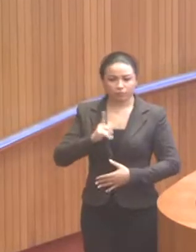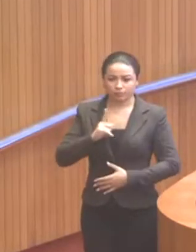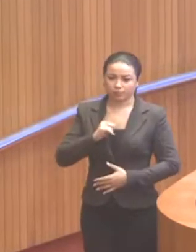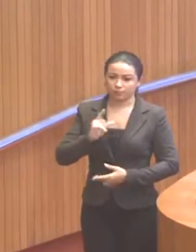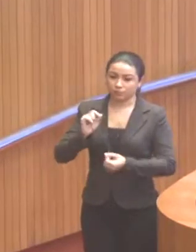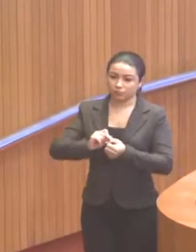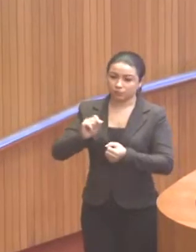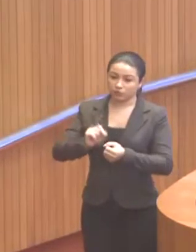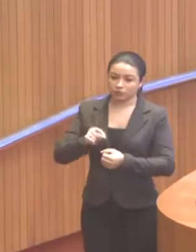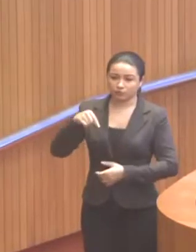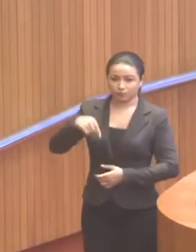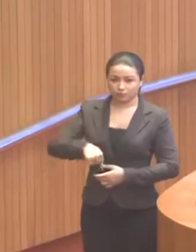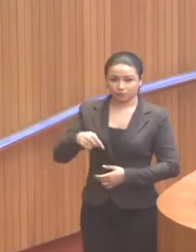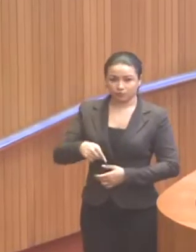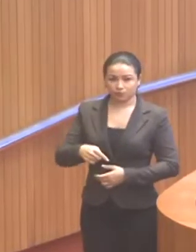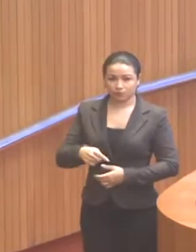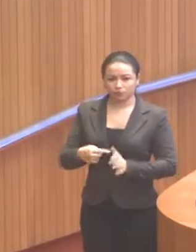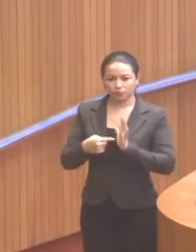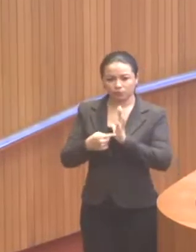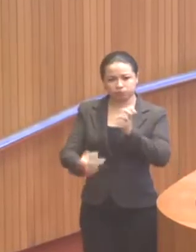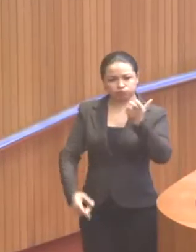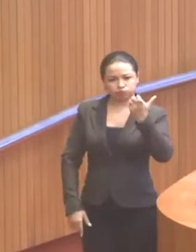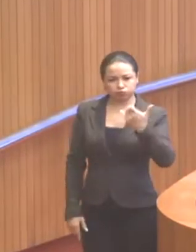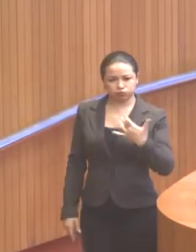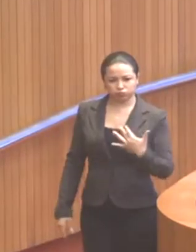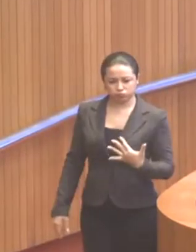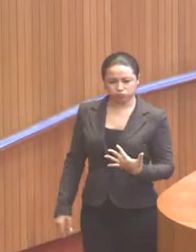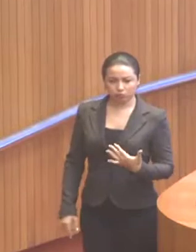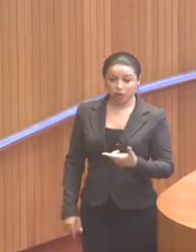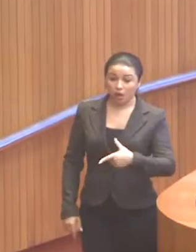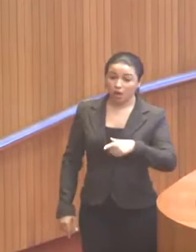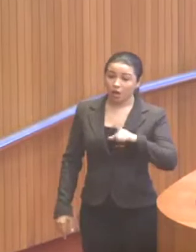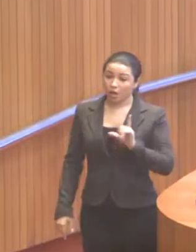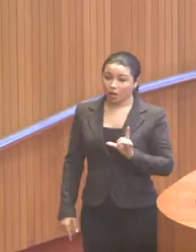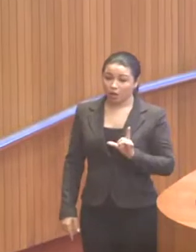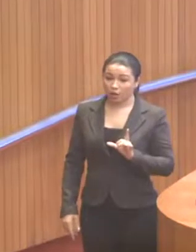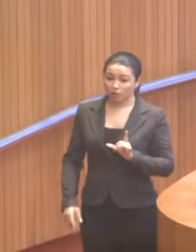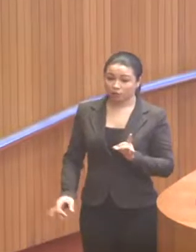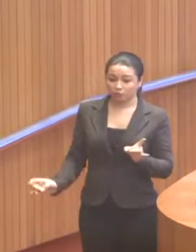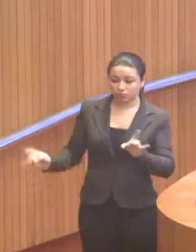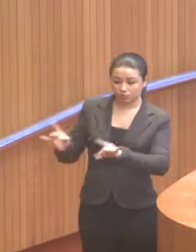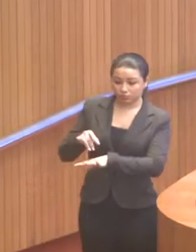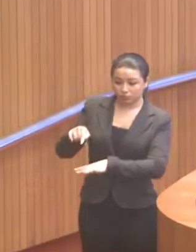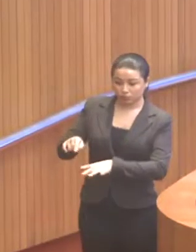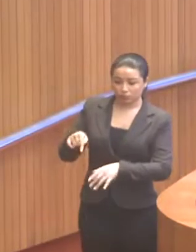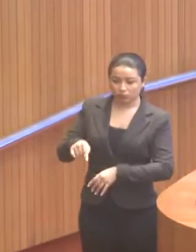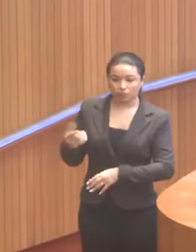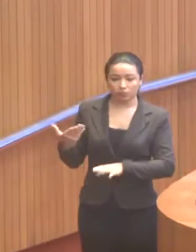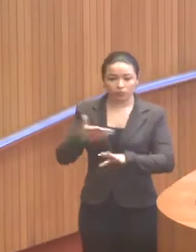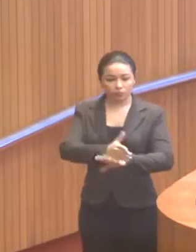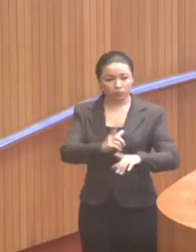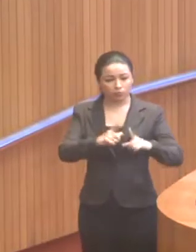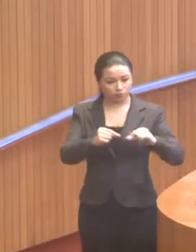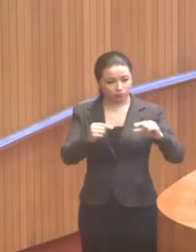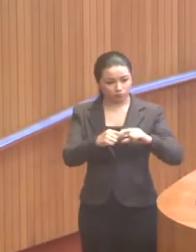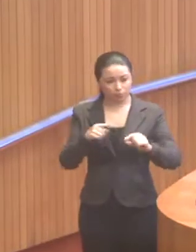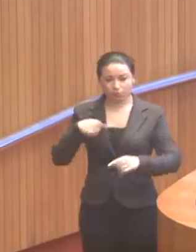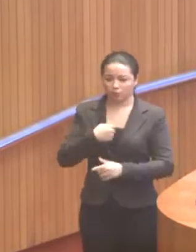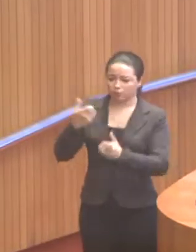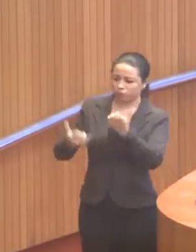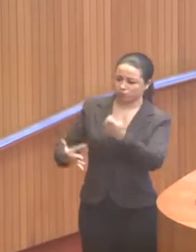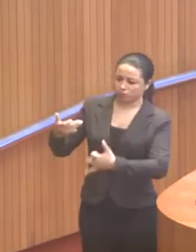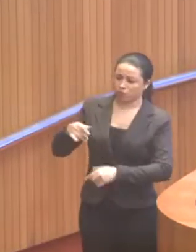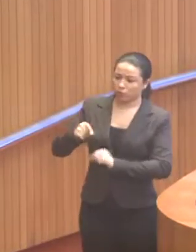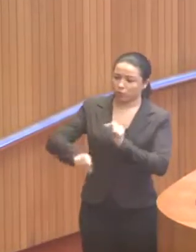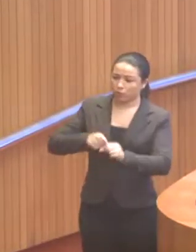fazendo aqui uma exposição, antes de sairmos para a Câmara Federal, e fazendo uma exposição do que